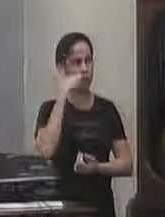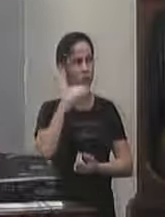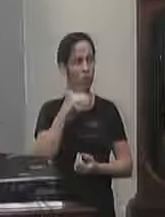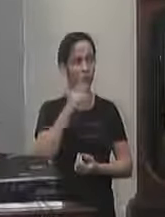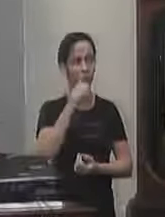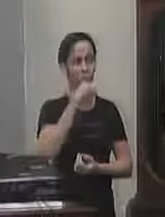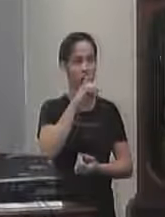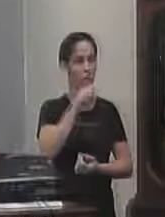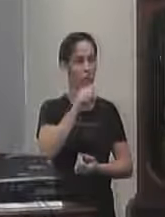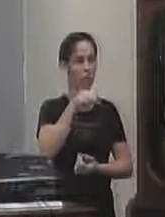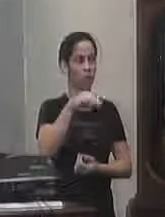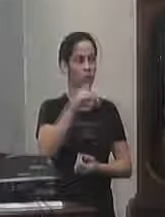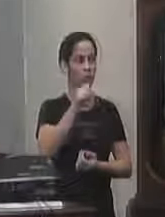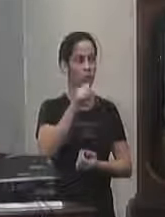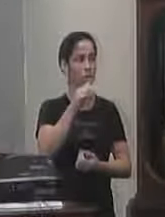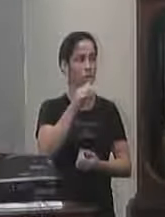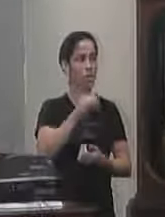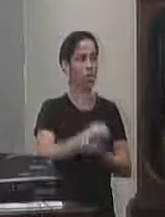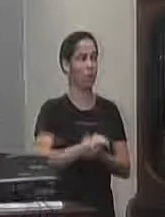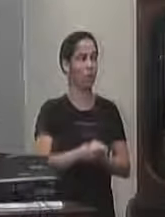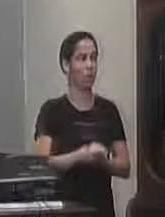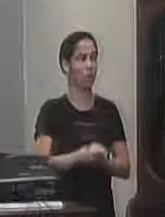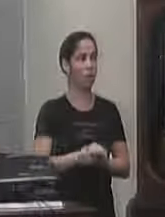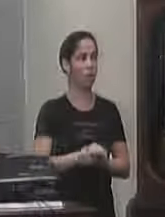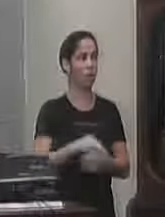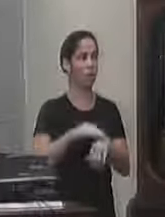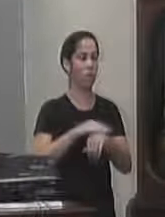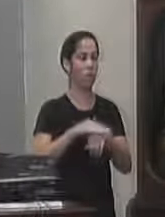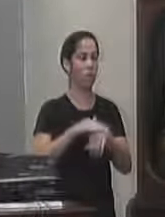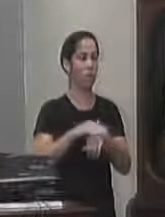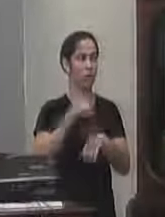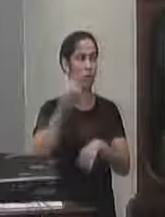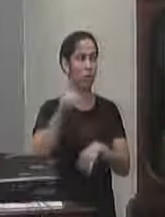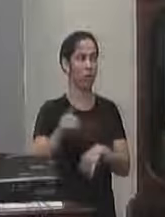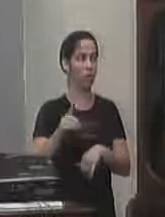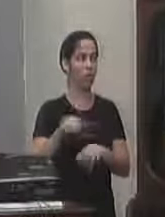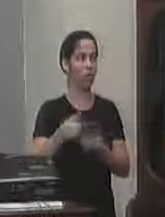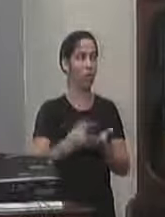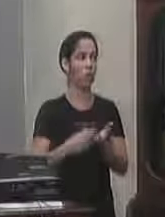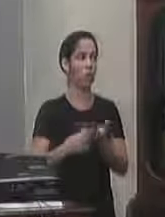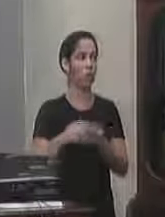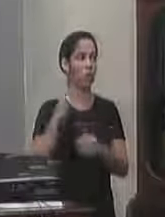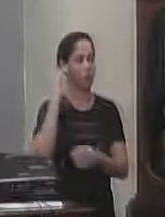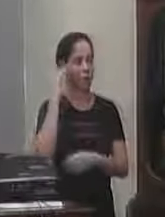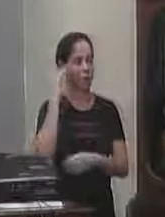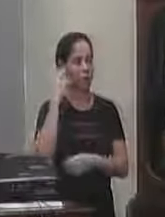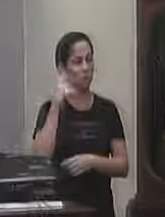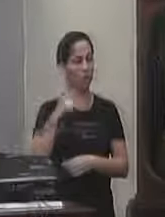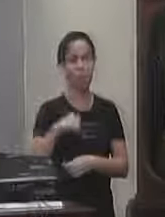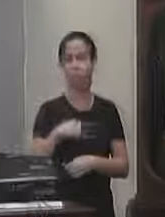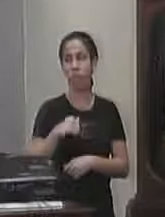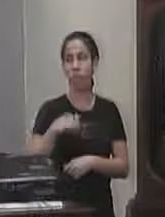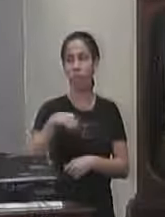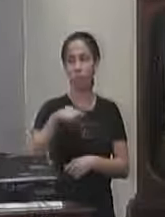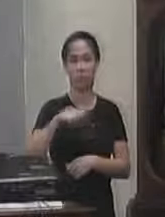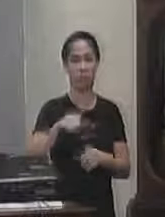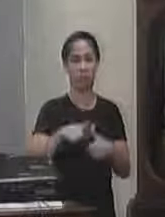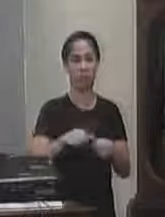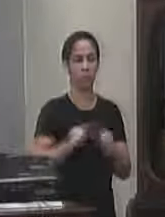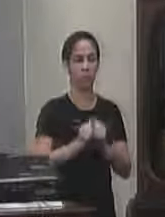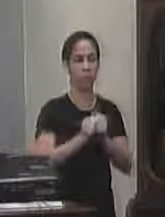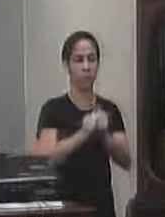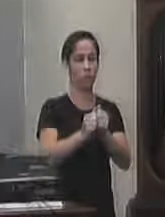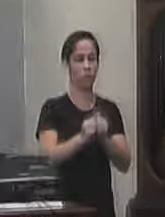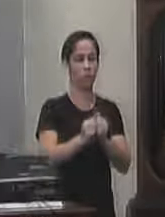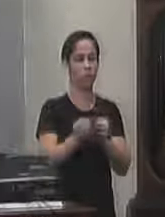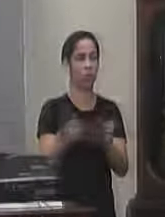desanimada dois, três dias não pode então eu marquei com a diretora amanhã nós vamos estar juntas